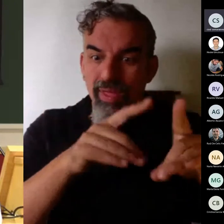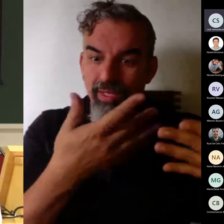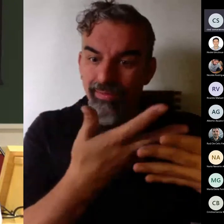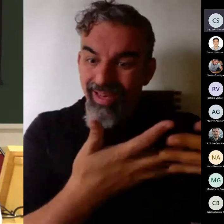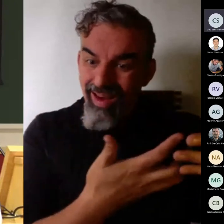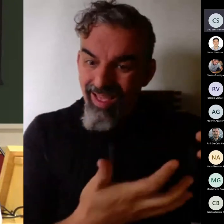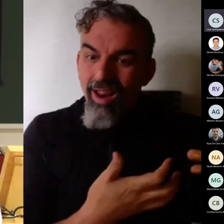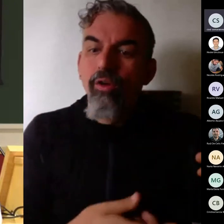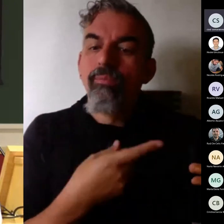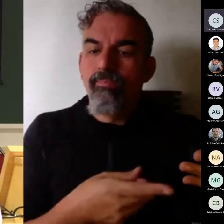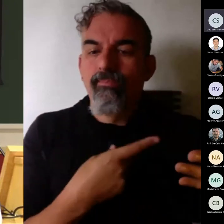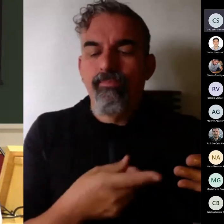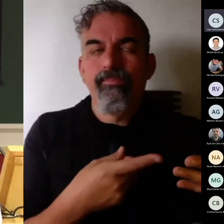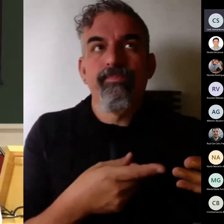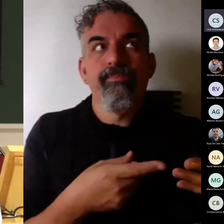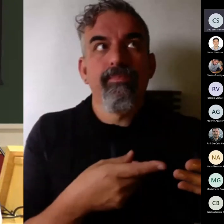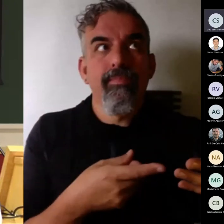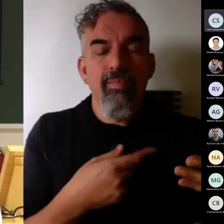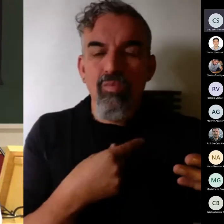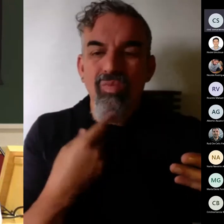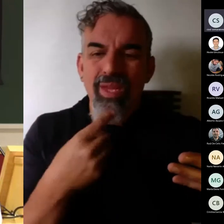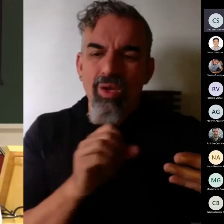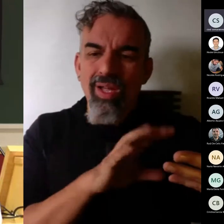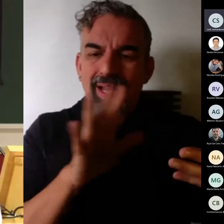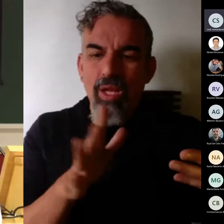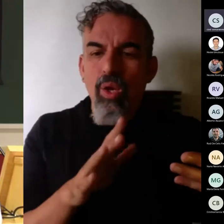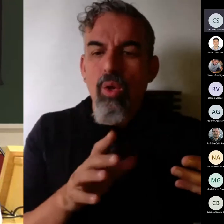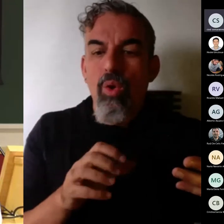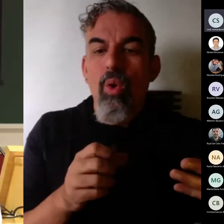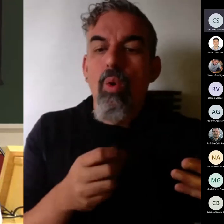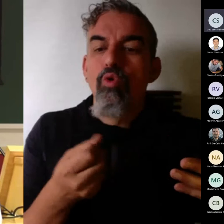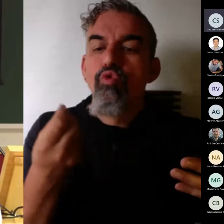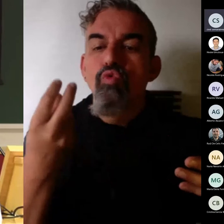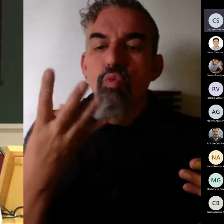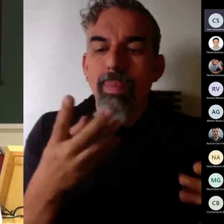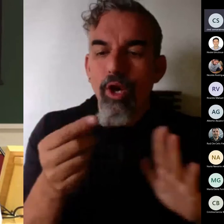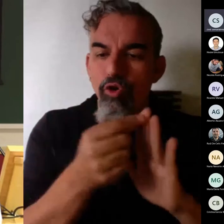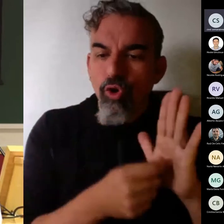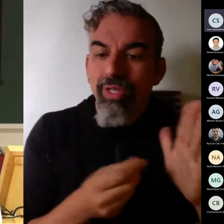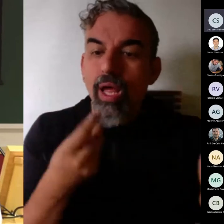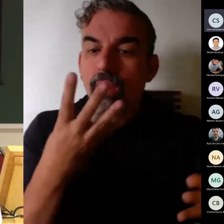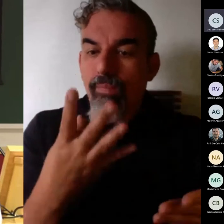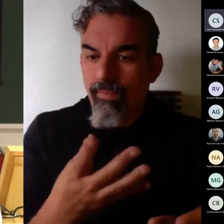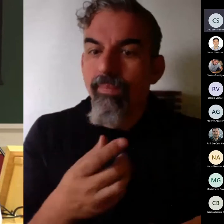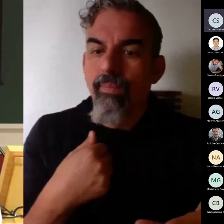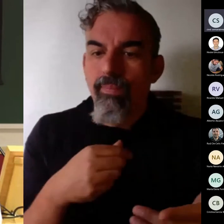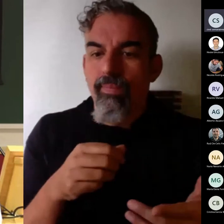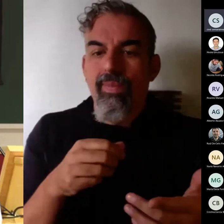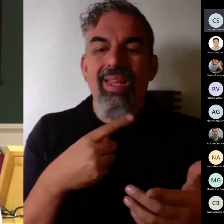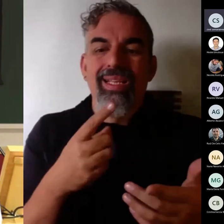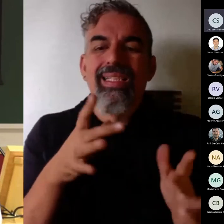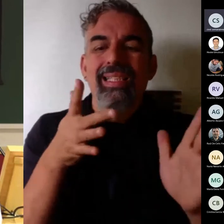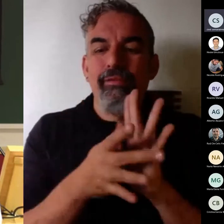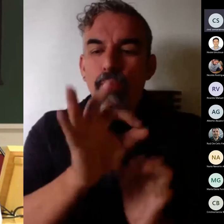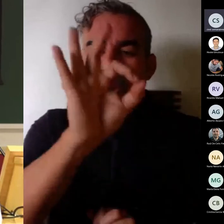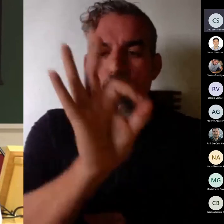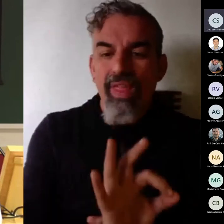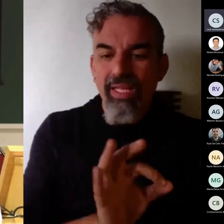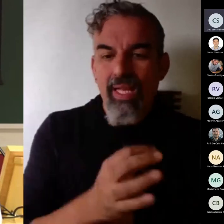la ponderación genérica que le doy a cada una de las diferentes tipos de